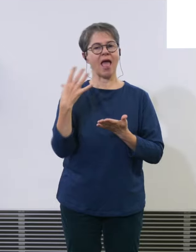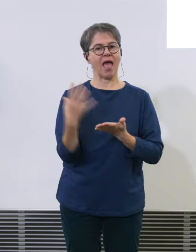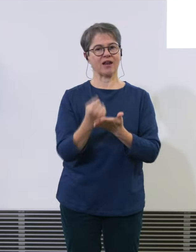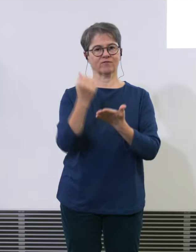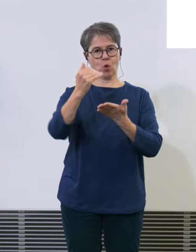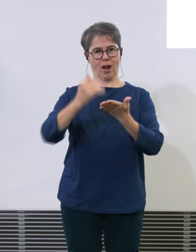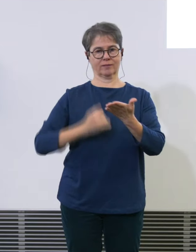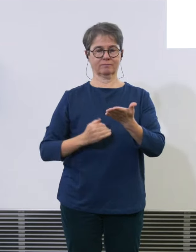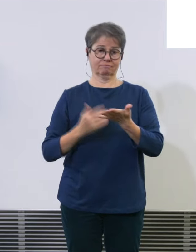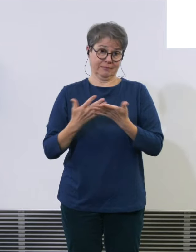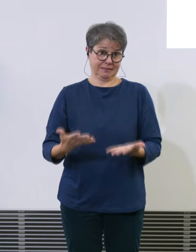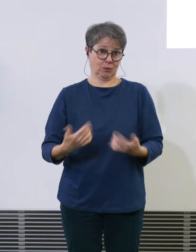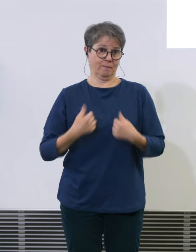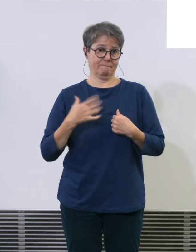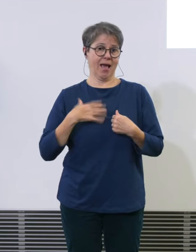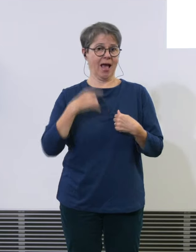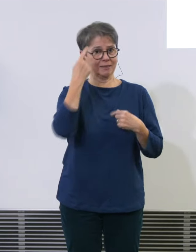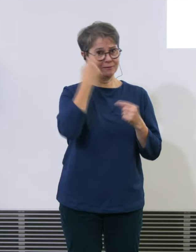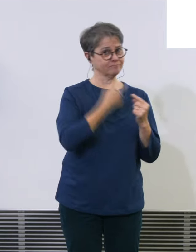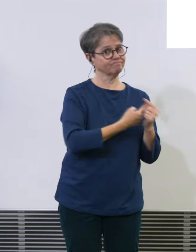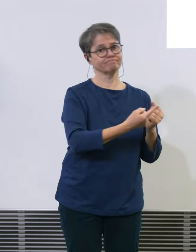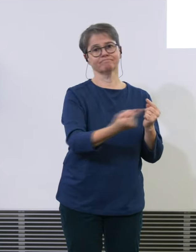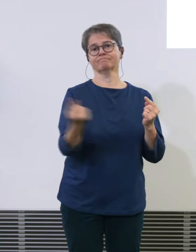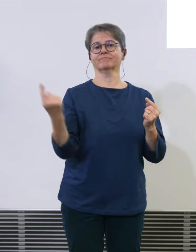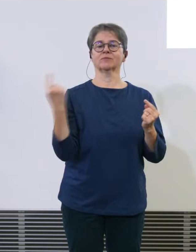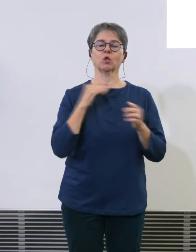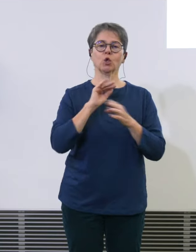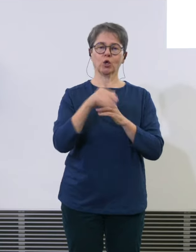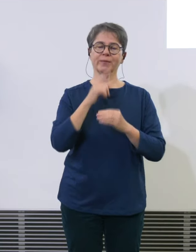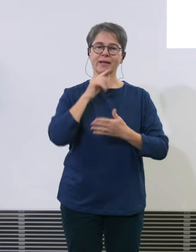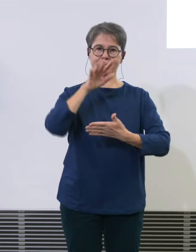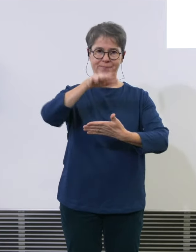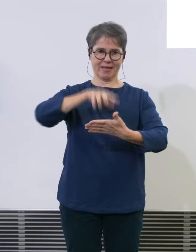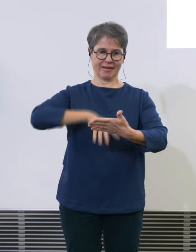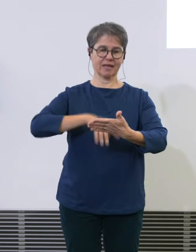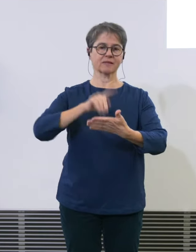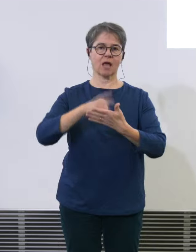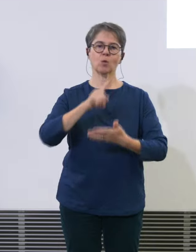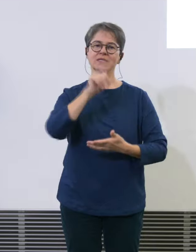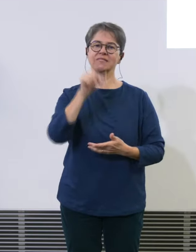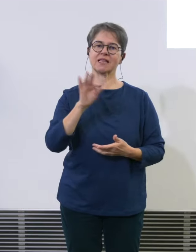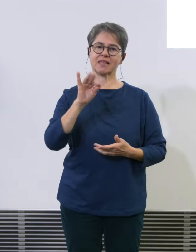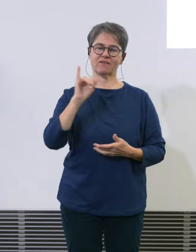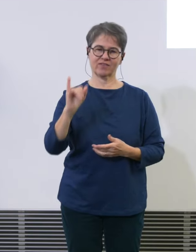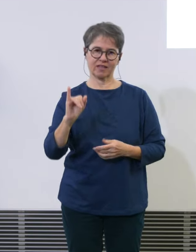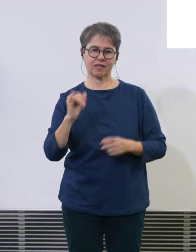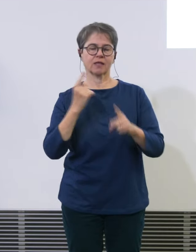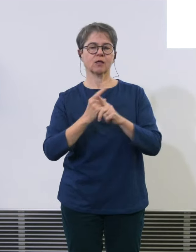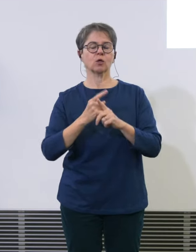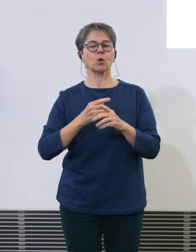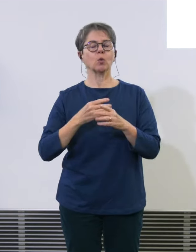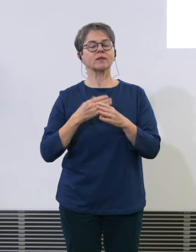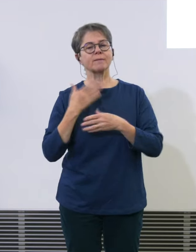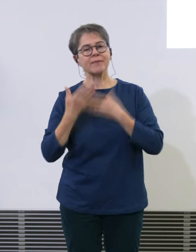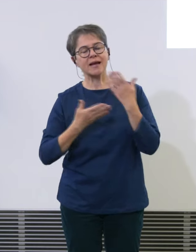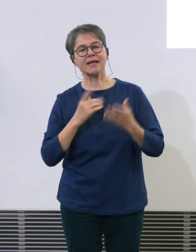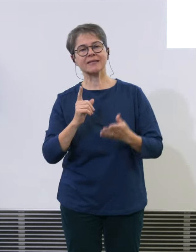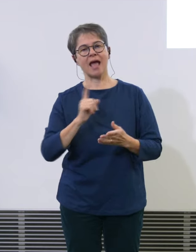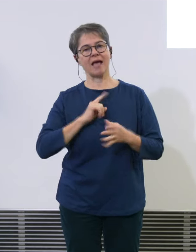zum Bericht, also insbesondere auch ZFI und zum Bericht über die Eigentümerstrategie. Und jetzt freue ich mich sehr,